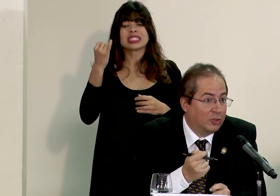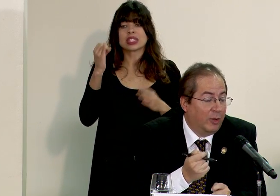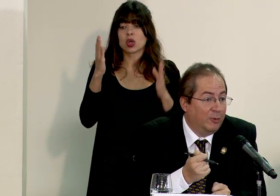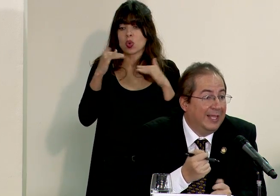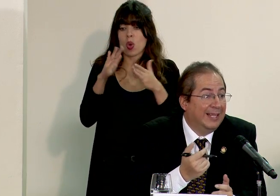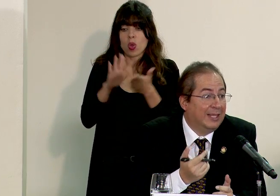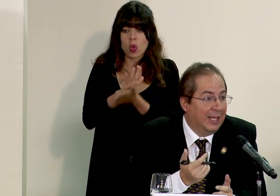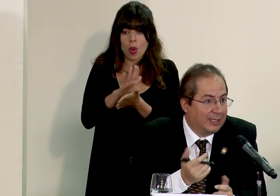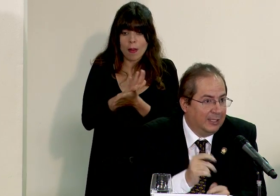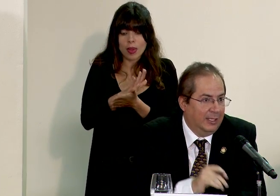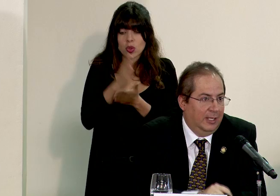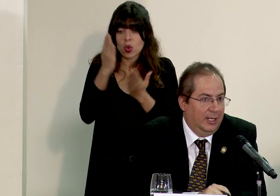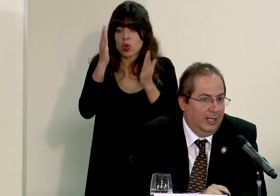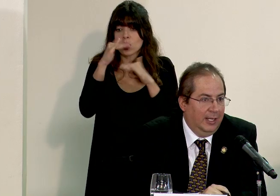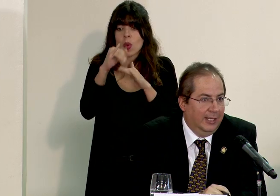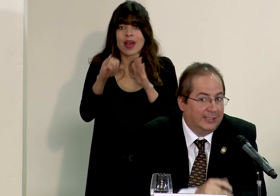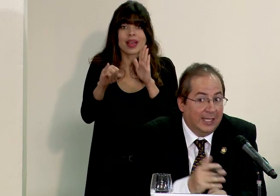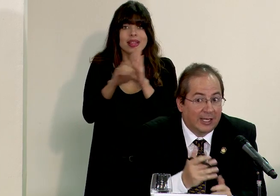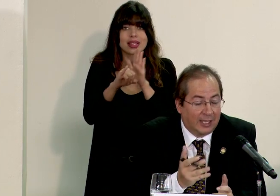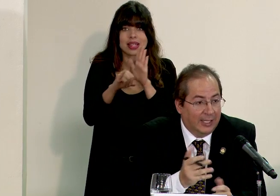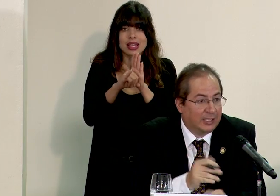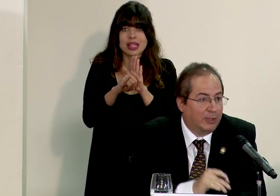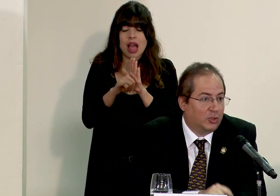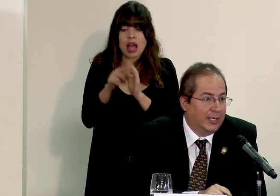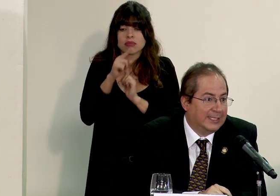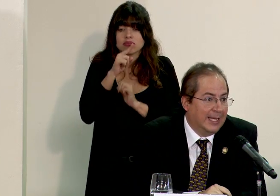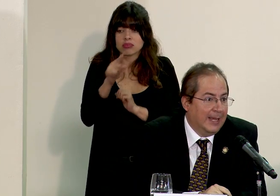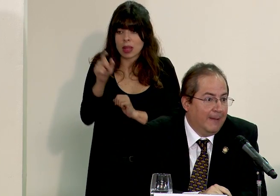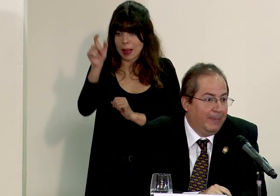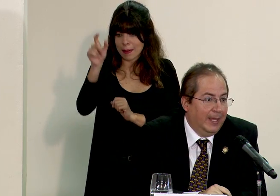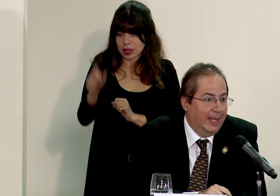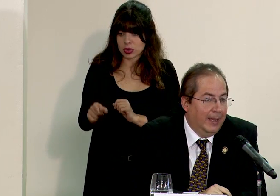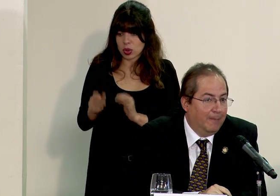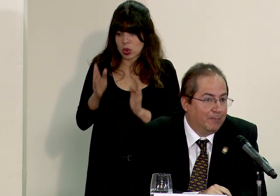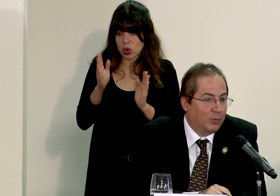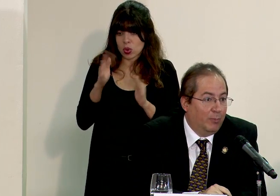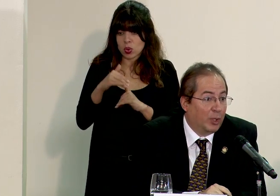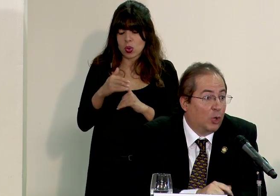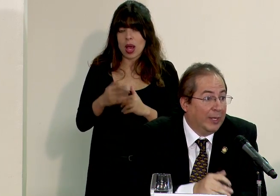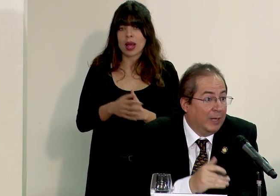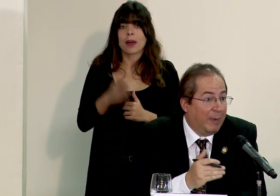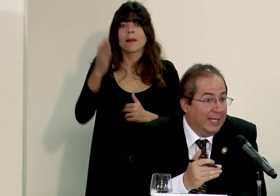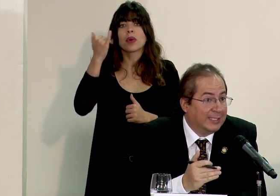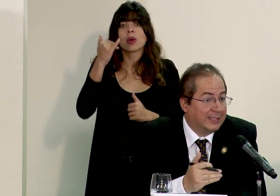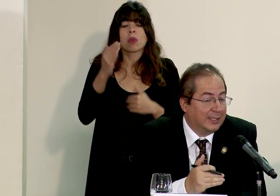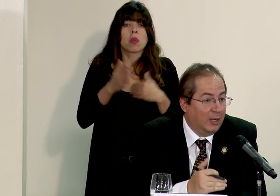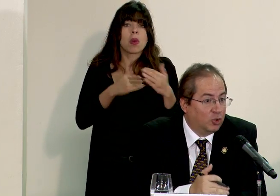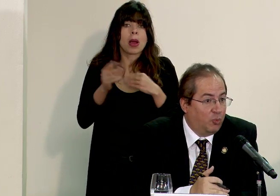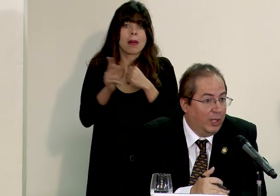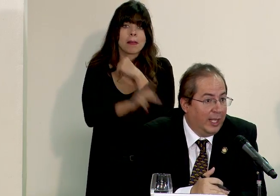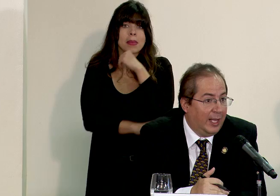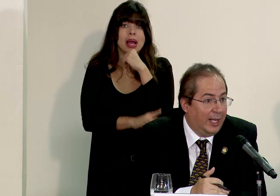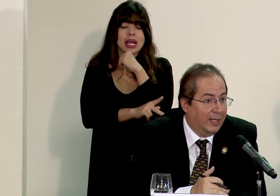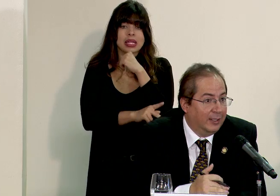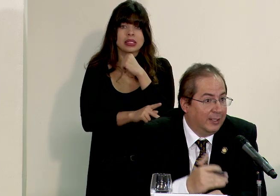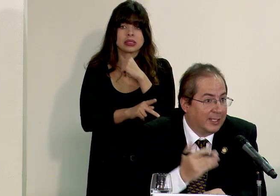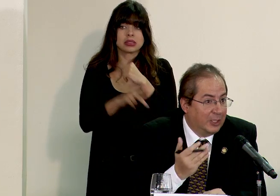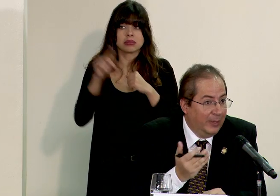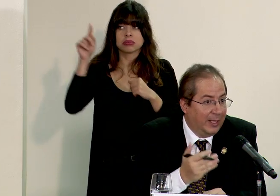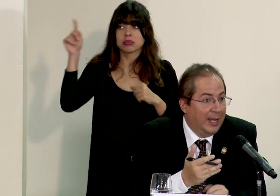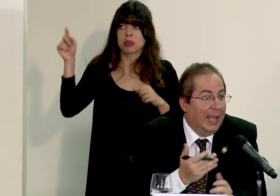documento si no hay una identidad cierta de esas personas porque cualquier país que los pueda